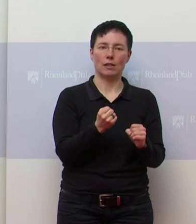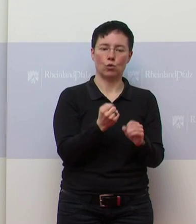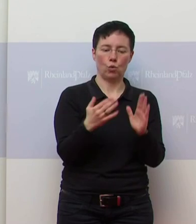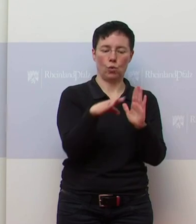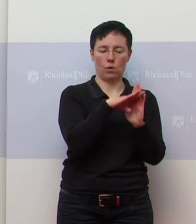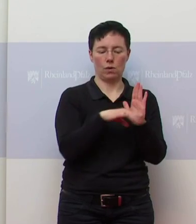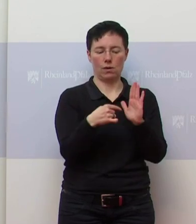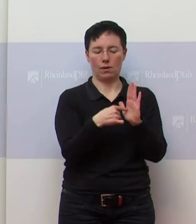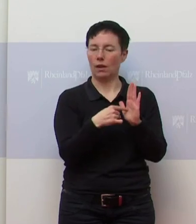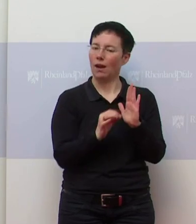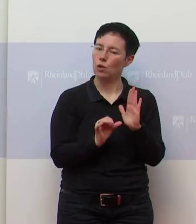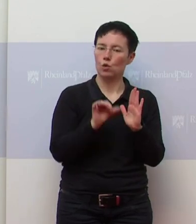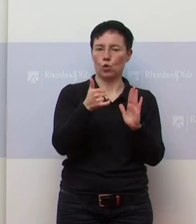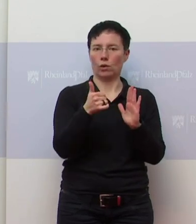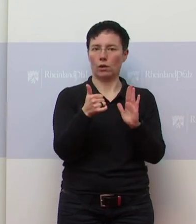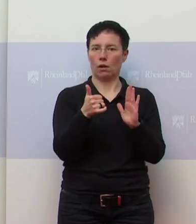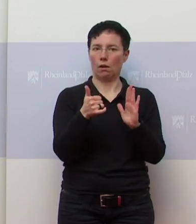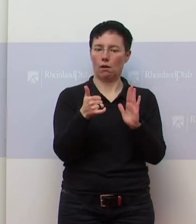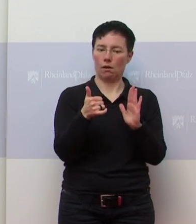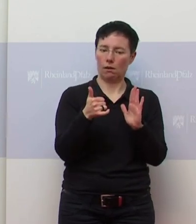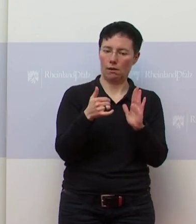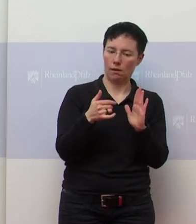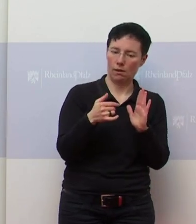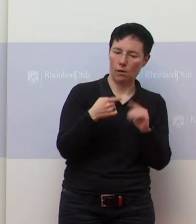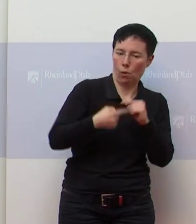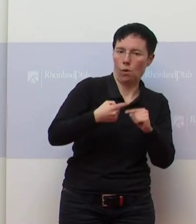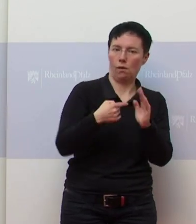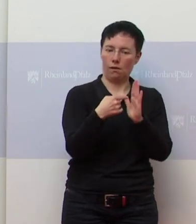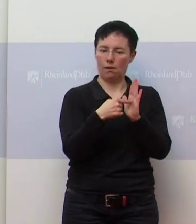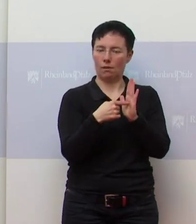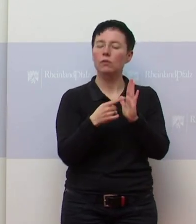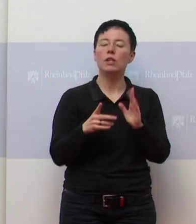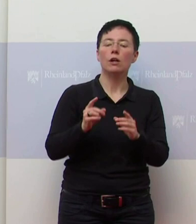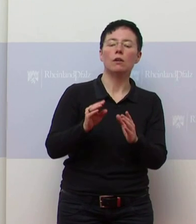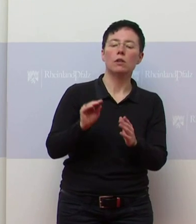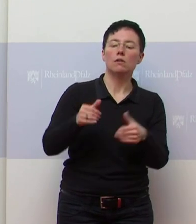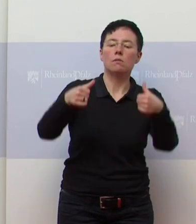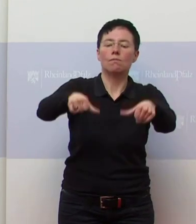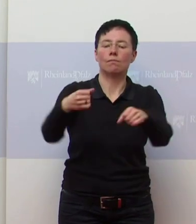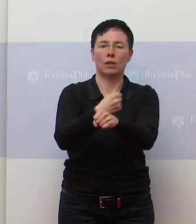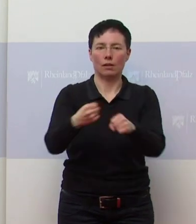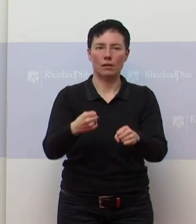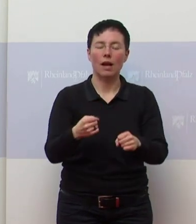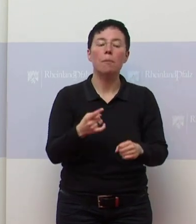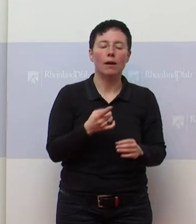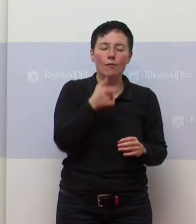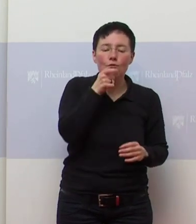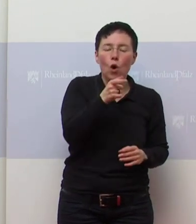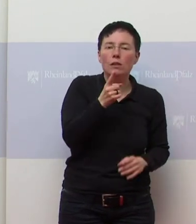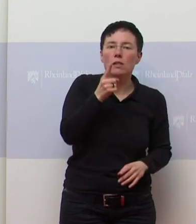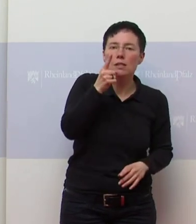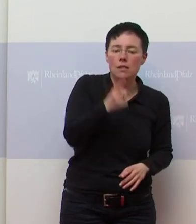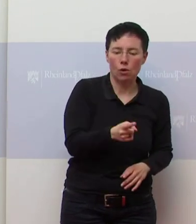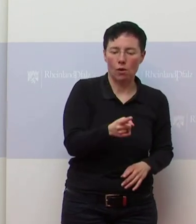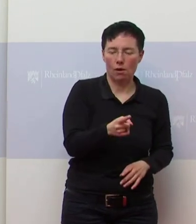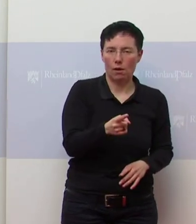Das heißt, wir können nicht einfach so vorschreiben, aber sollen ist schon ein sehr, sehr starker Ausdruck davon, dass man es